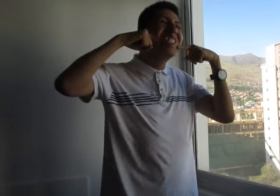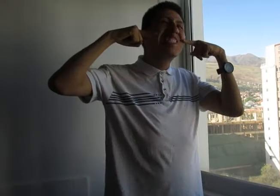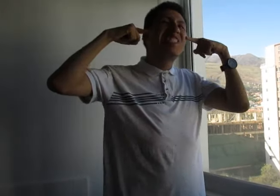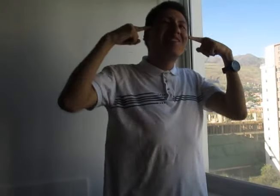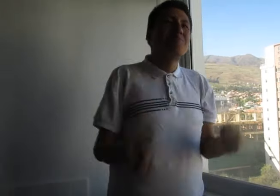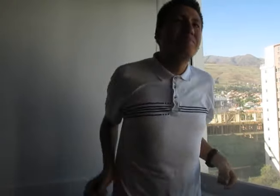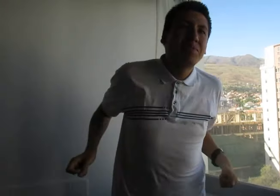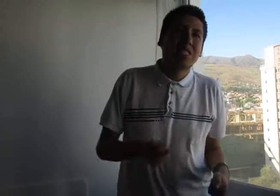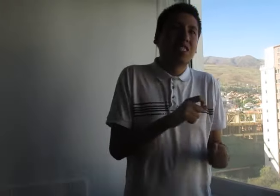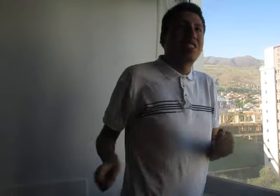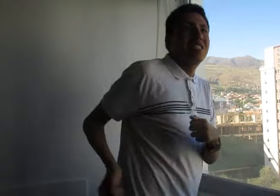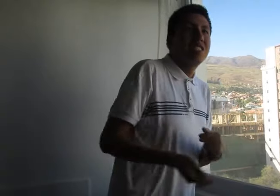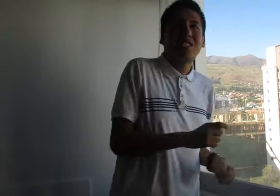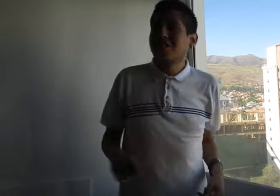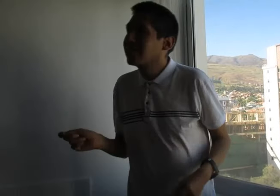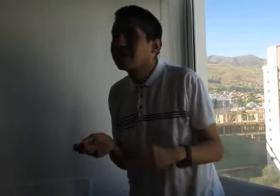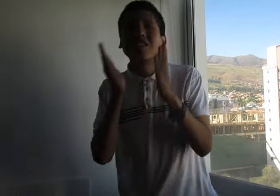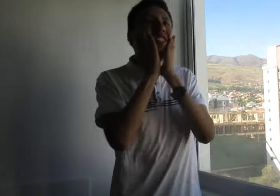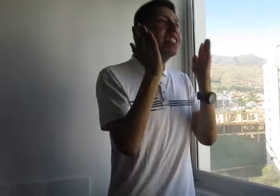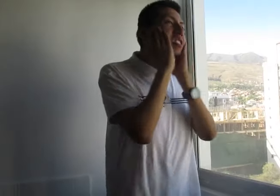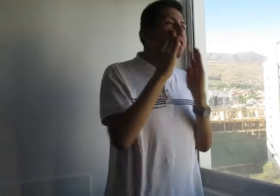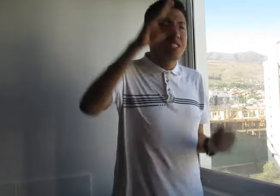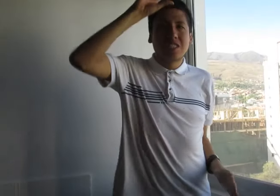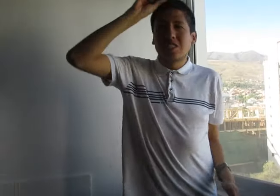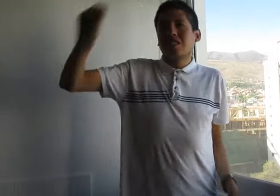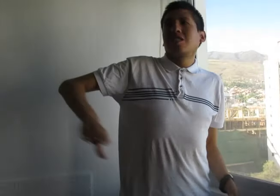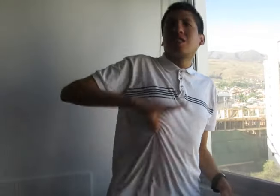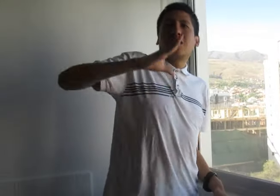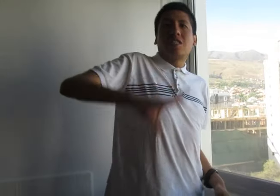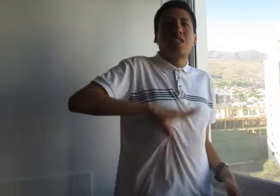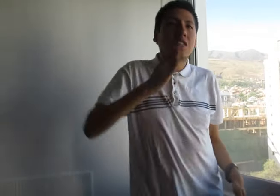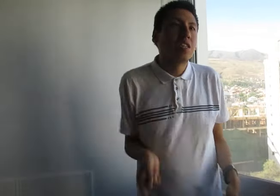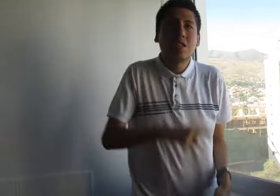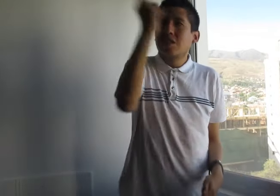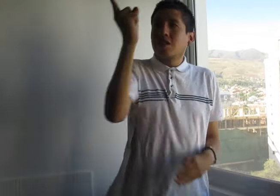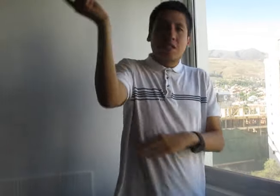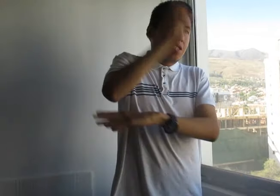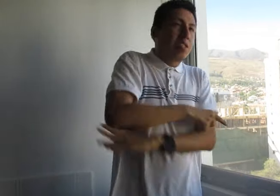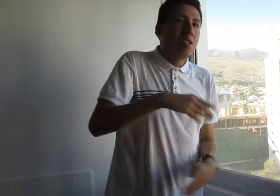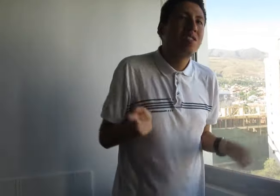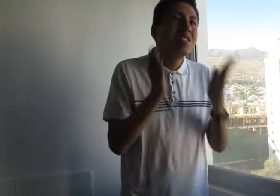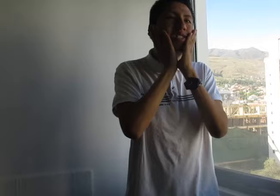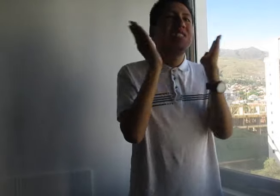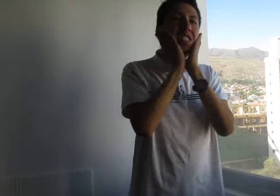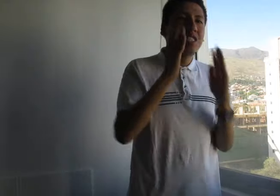te agradezco Señor nuevamente, te agradezco Señor